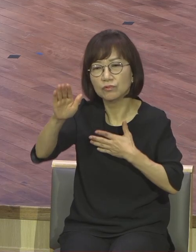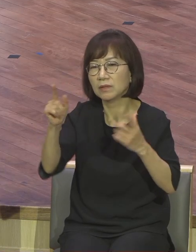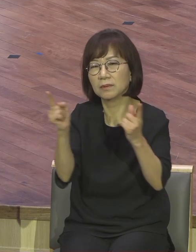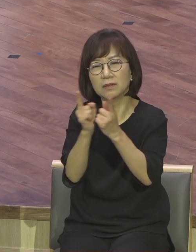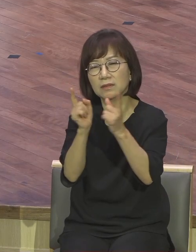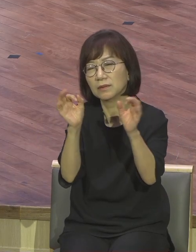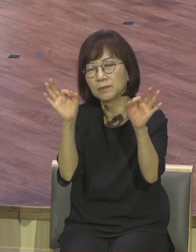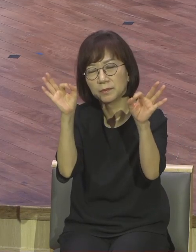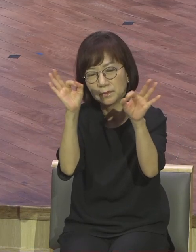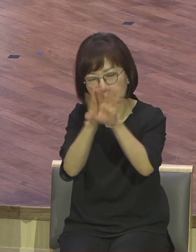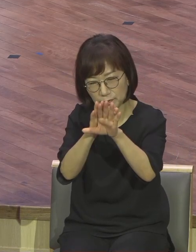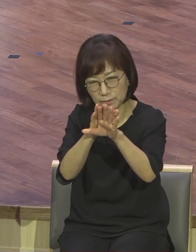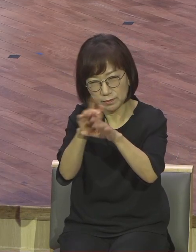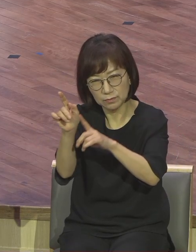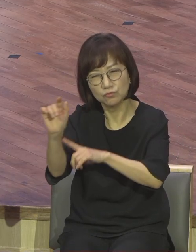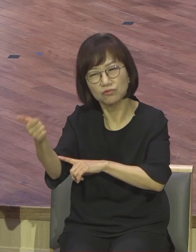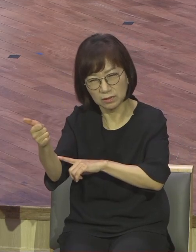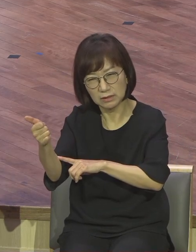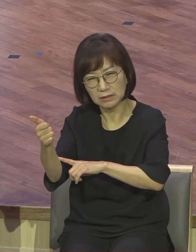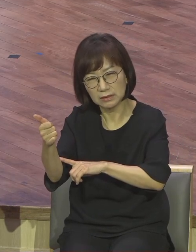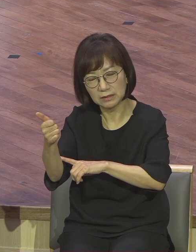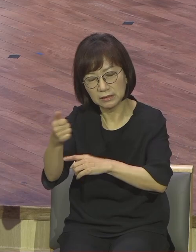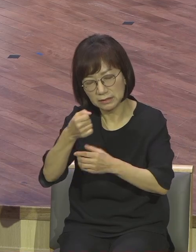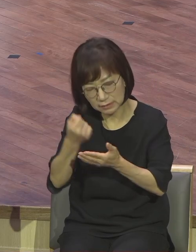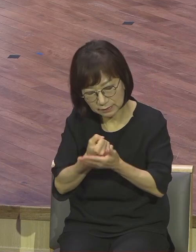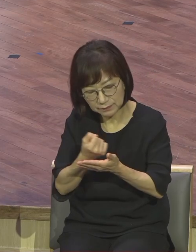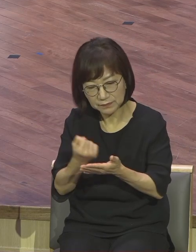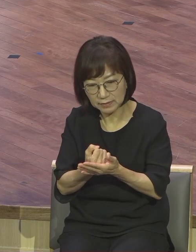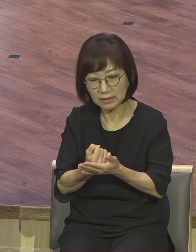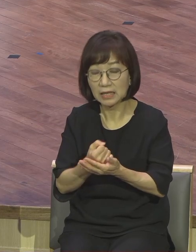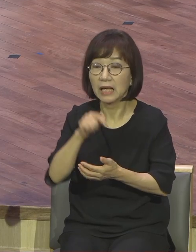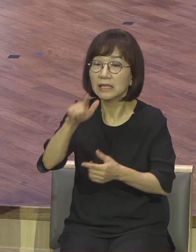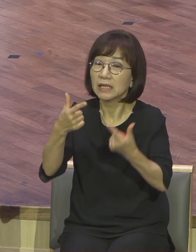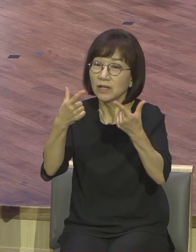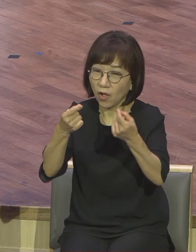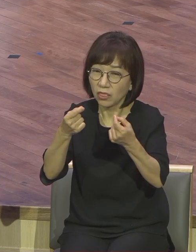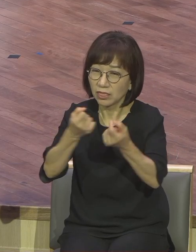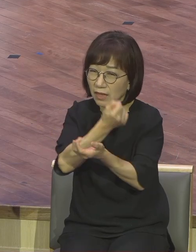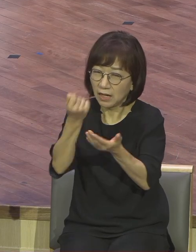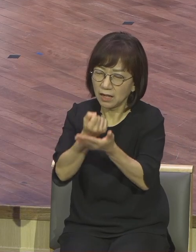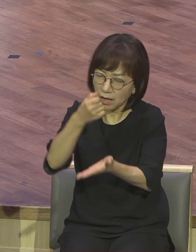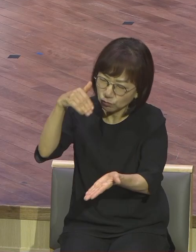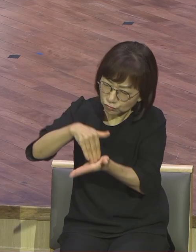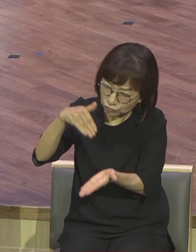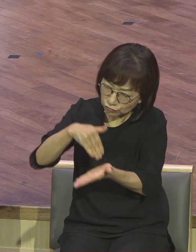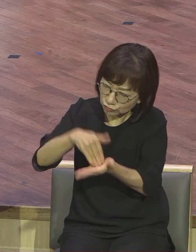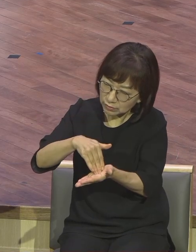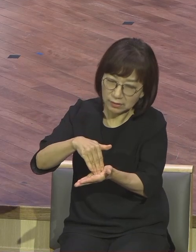연결모는 성도들 이런 안타까운 후회를 남기지 마시기를 바랍니다